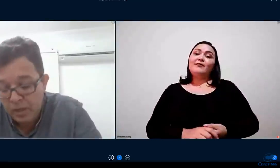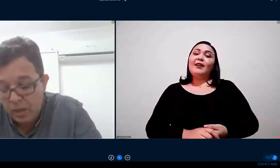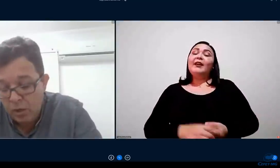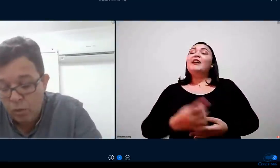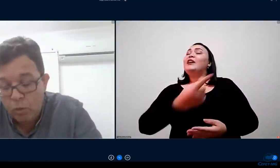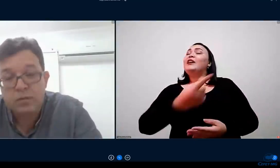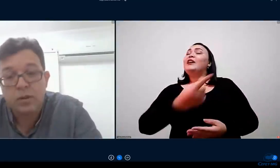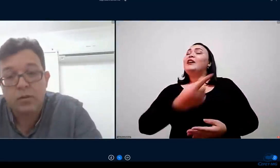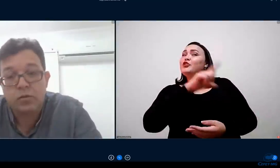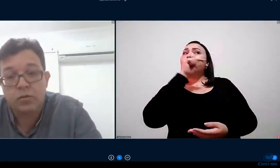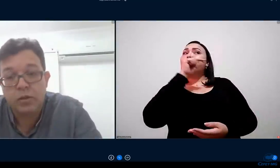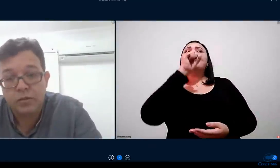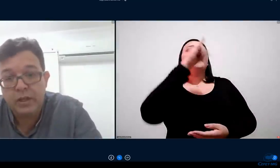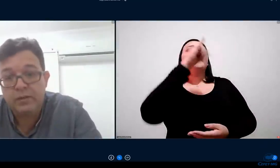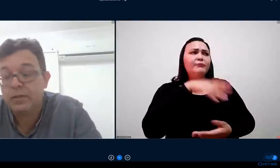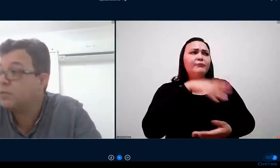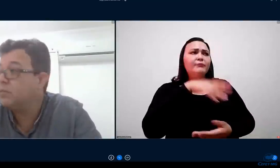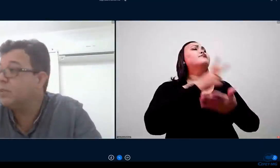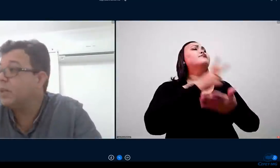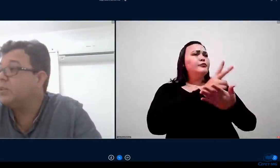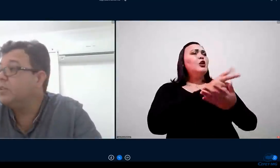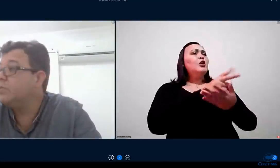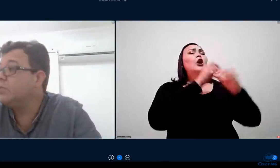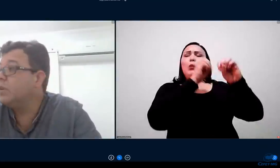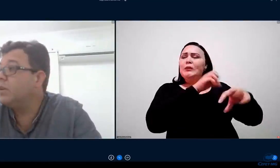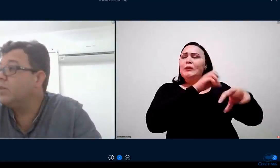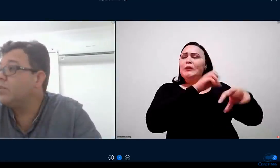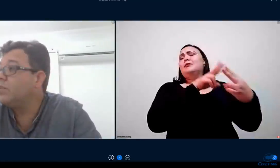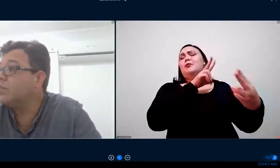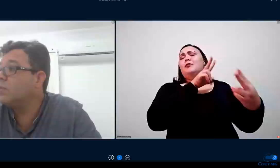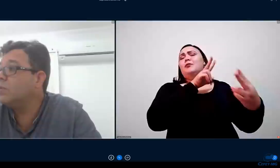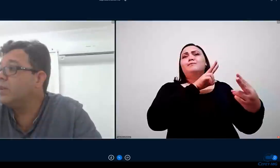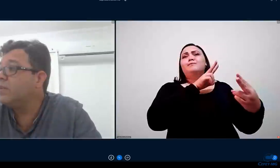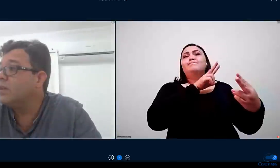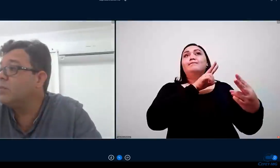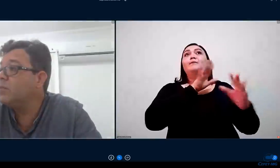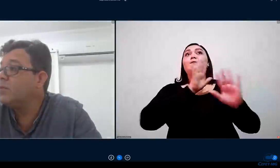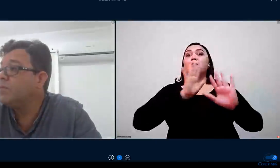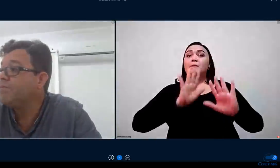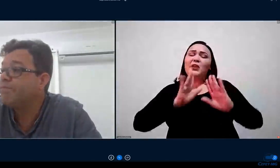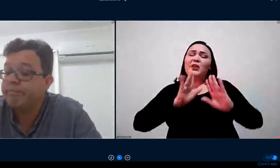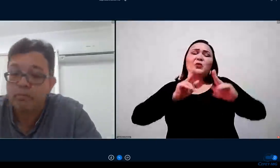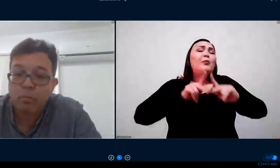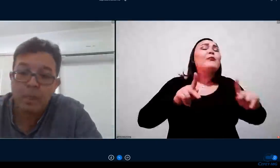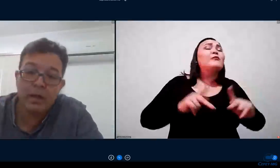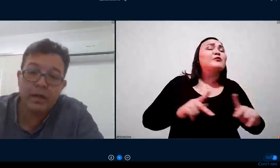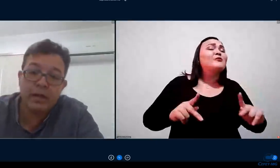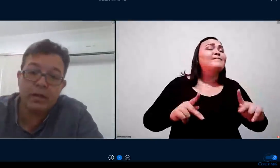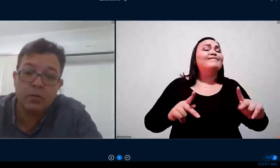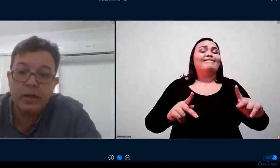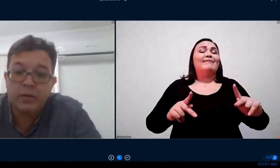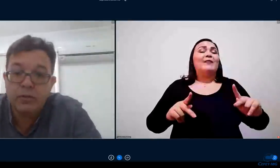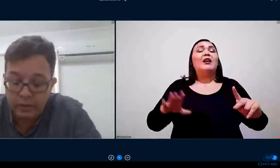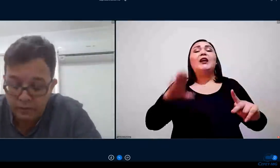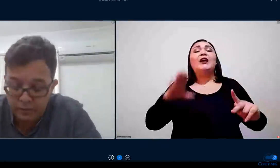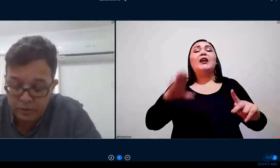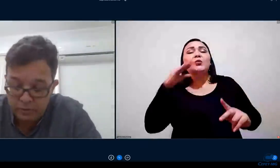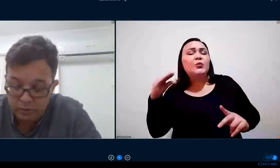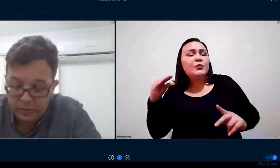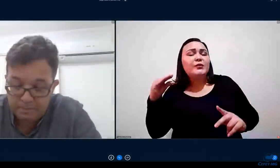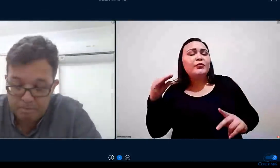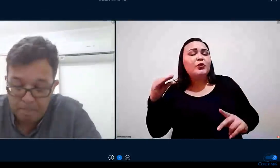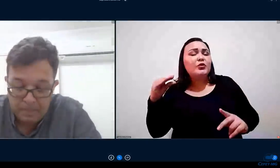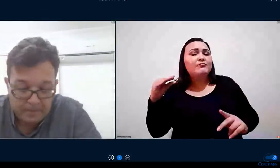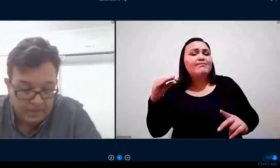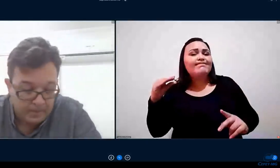né quanto aos docentes técnicos administrativos nós conversamos com eles no seguinte